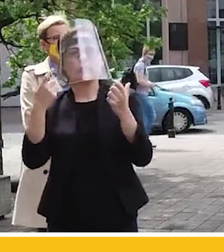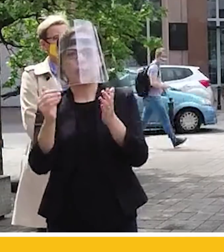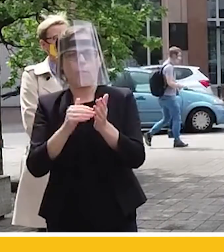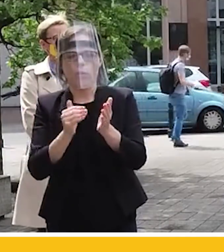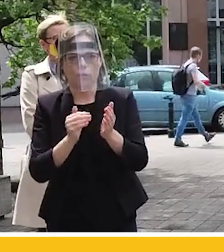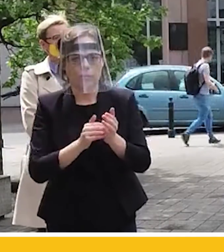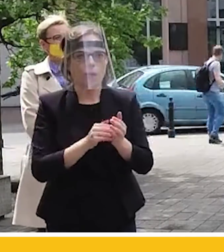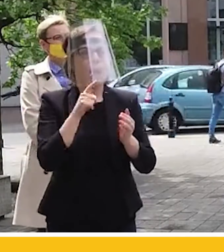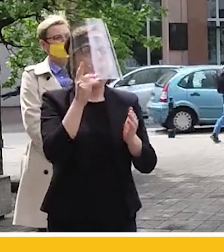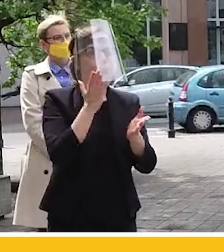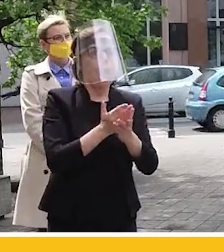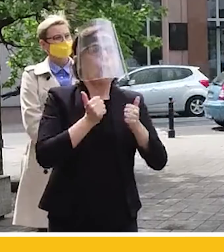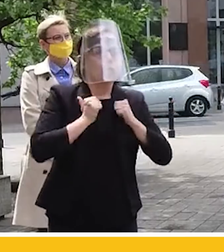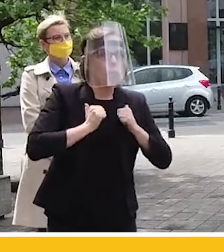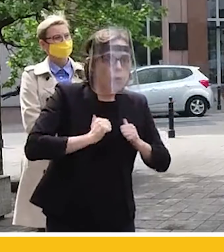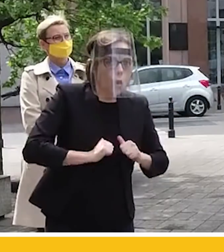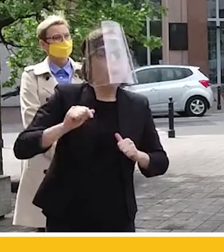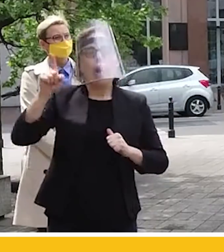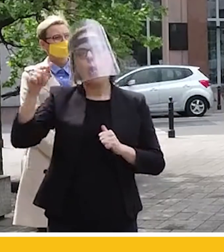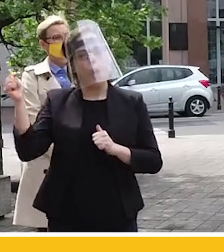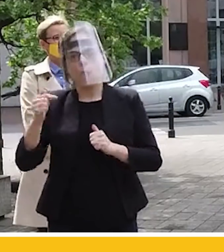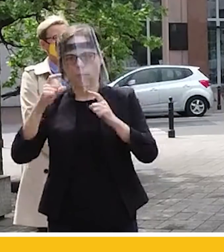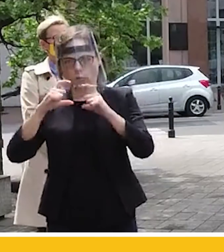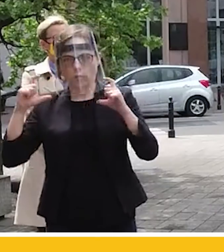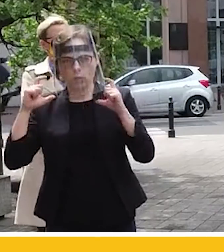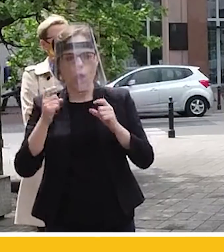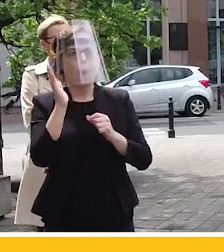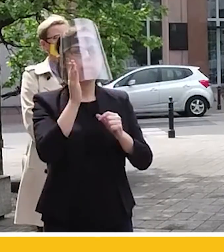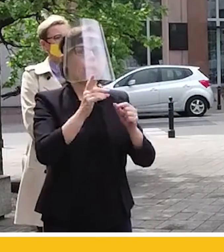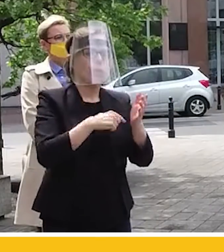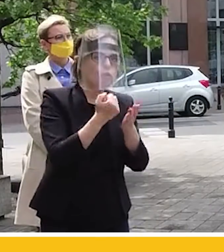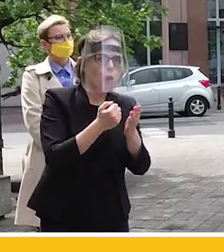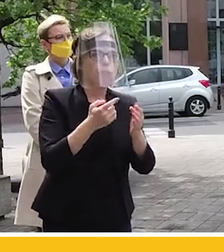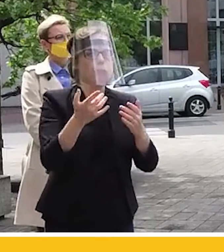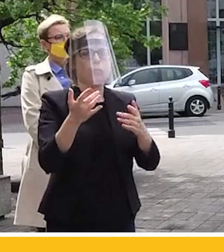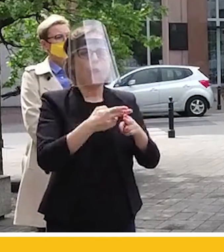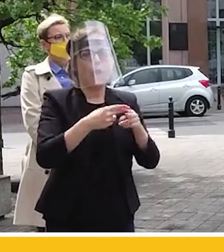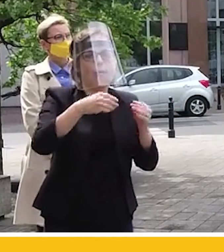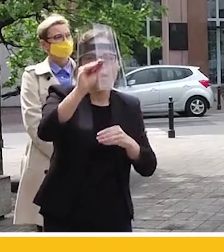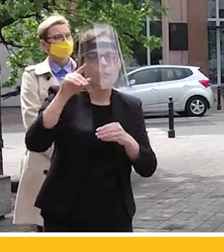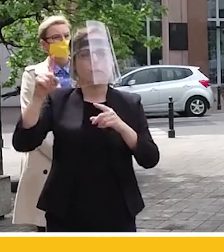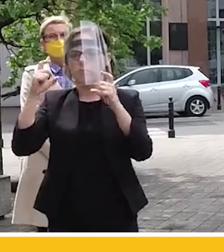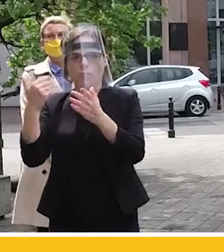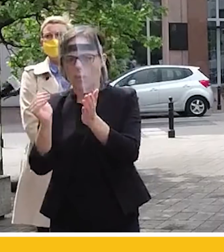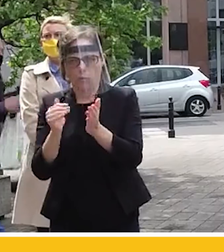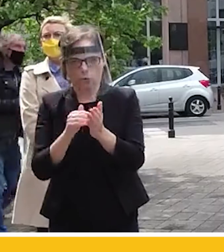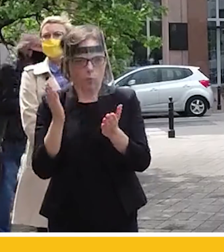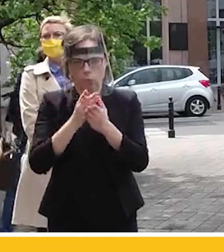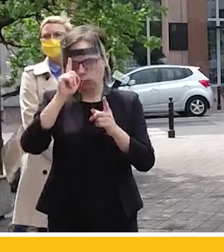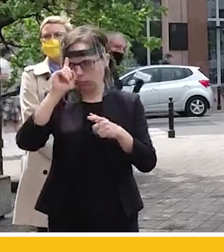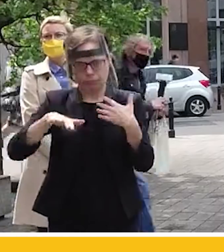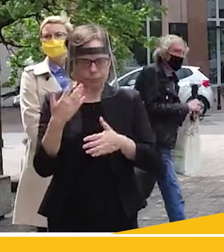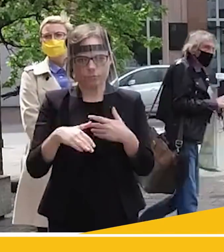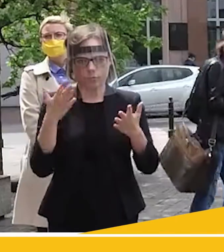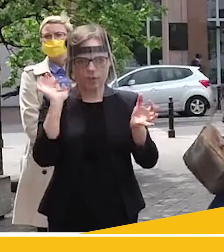stabilizuje, mówi, że właśnie trzeba obowiązkowo je nosić, kiedy znowu rośnie, to znowu ich nie trzeba zakładać. Niestety ten chaos